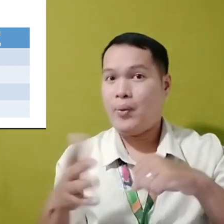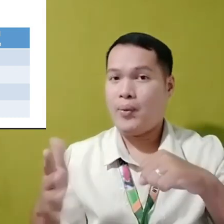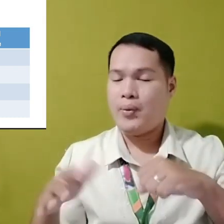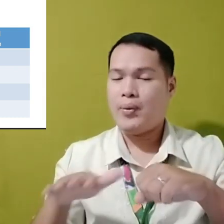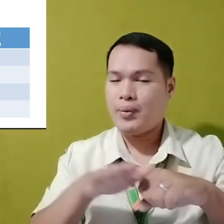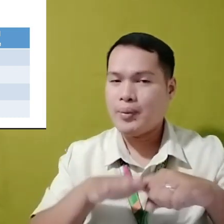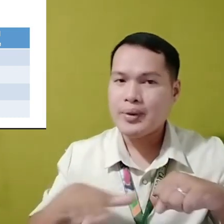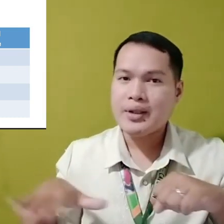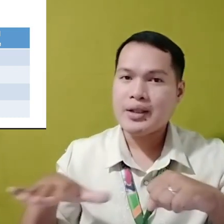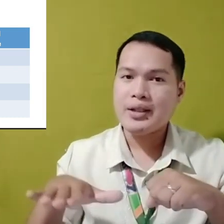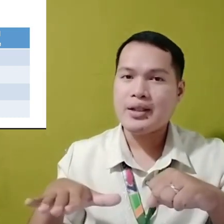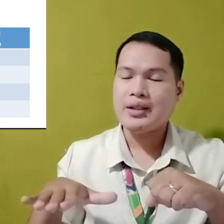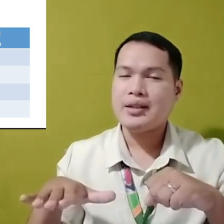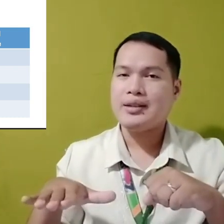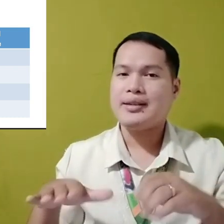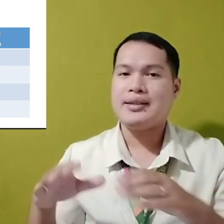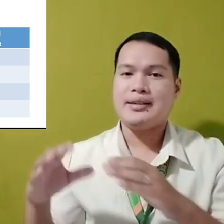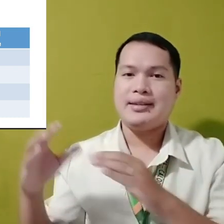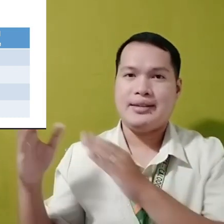Continental Lithosphere.